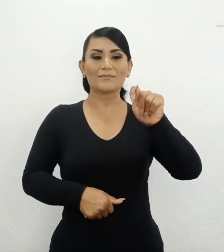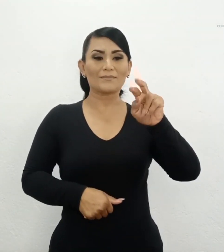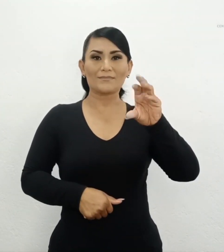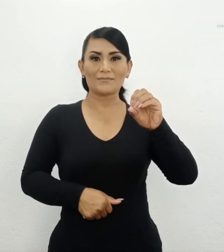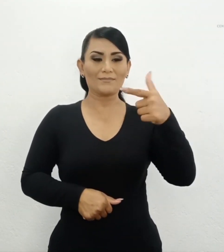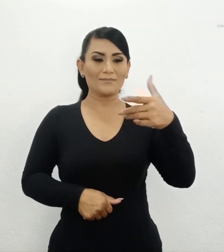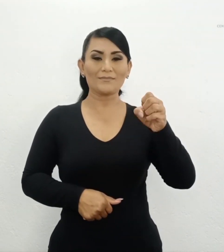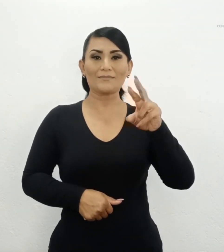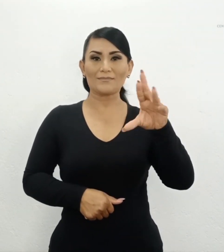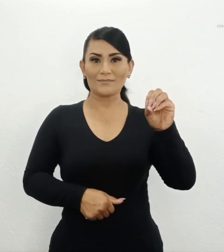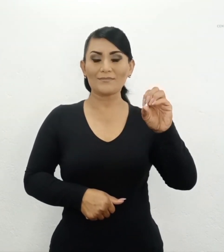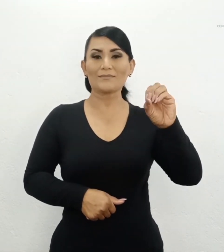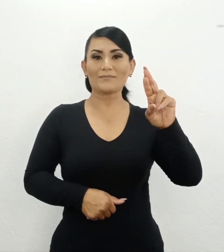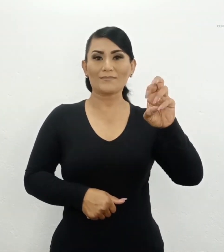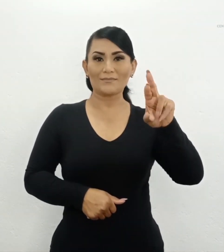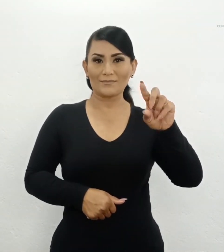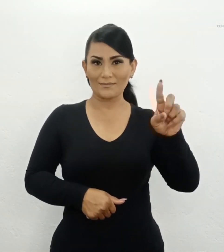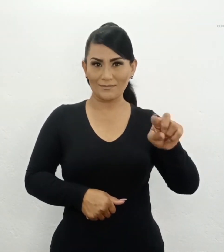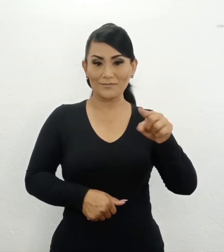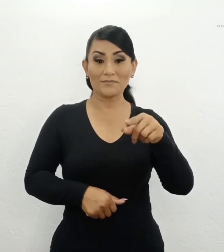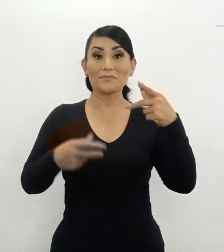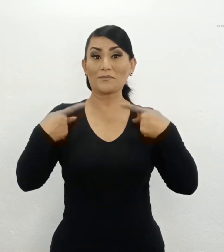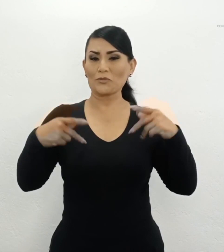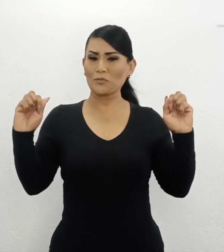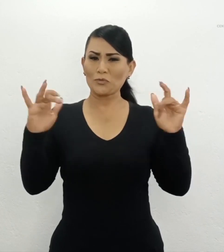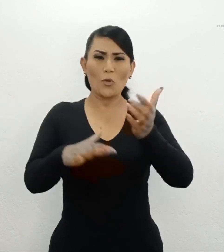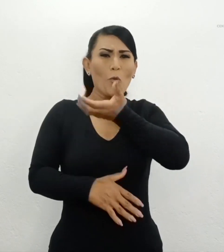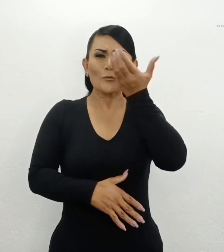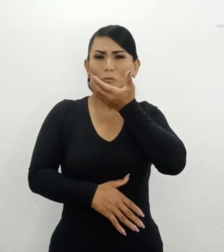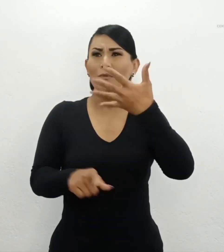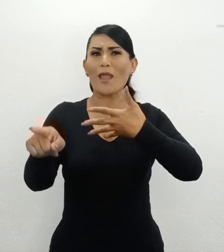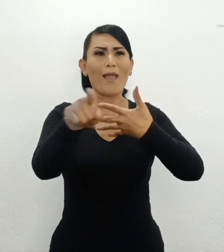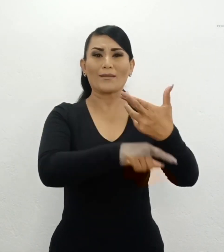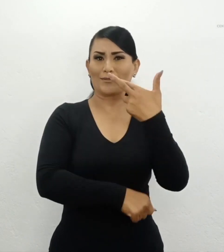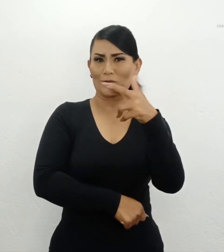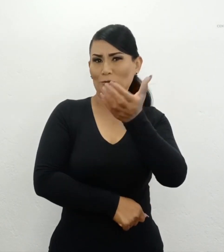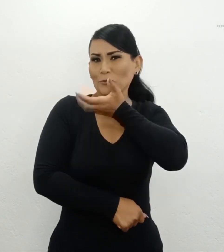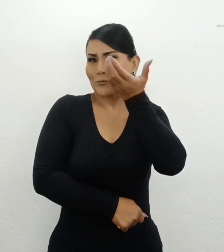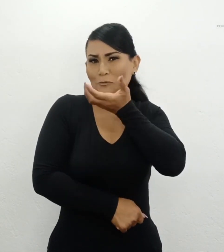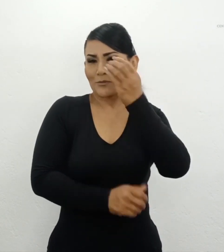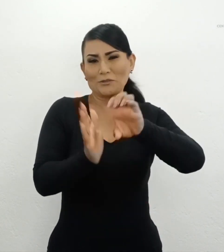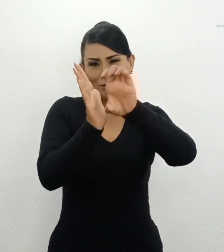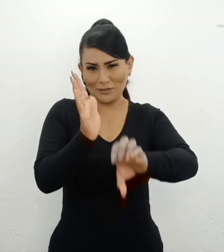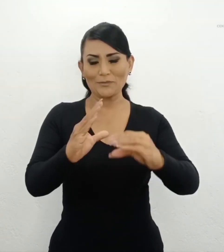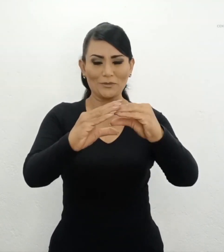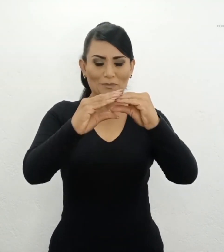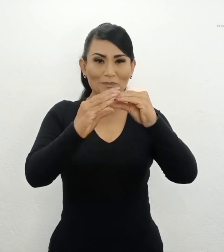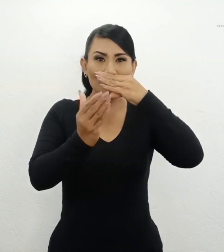Está considerado como un espacio de gran tradición En donde se encuentran restaurantes de comida tradicional